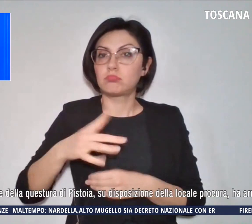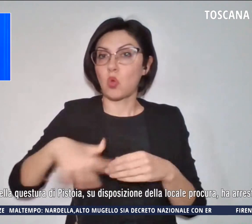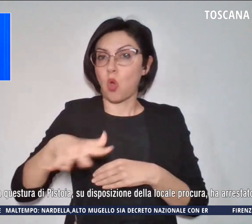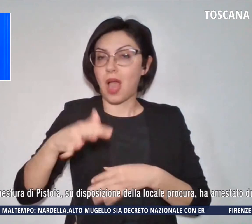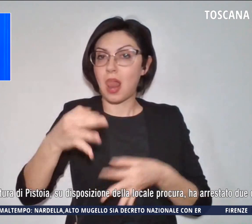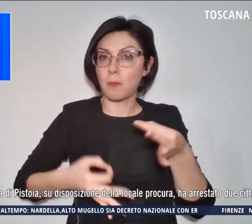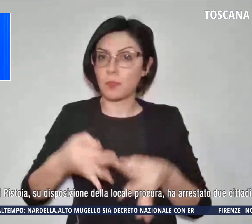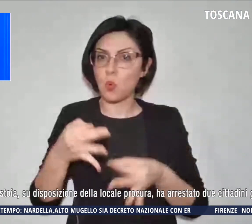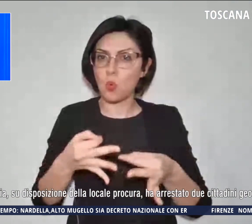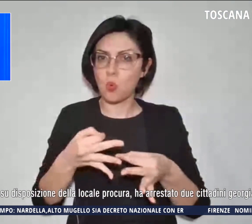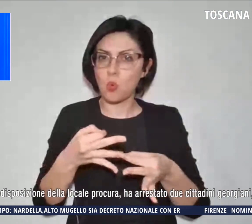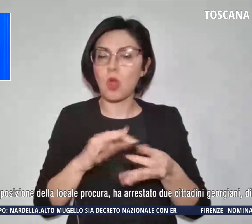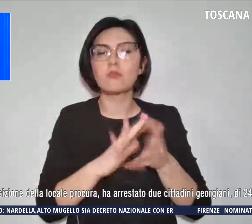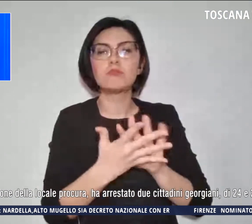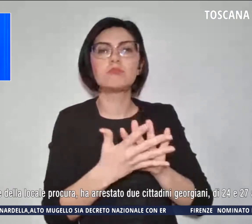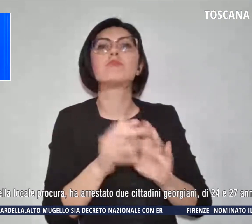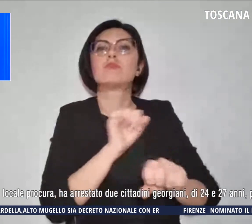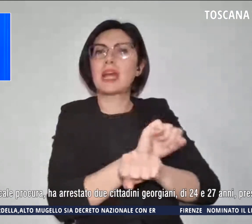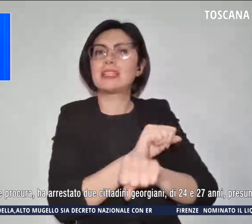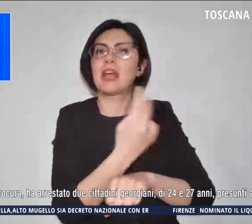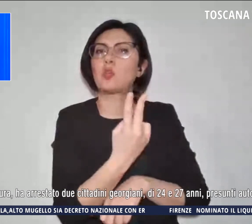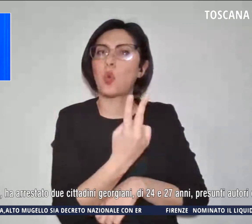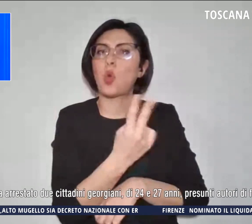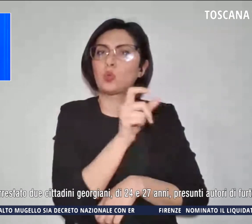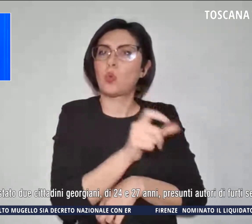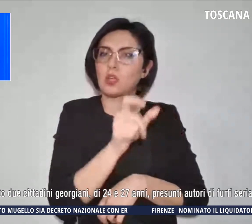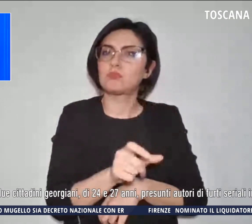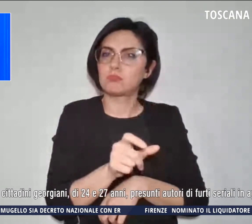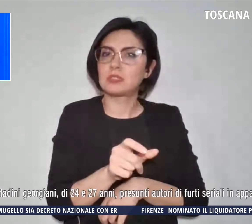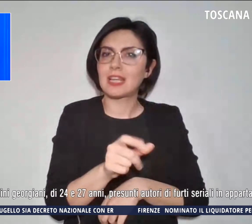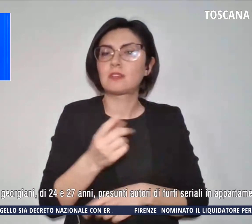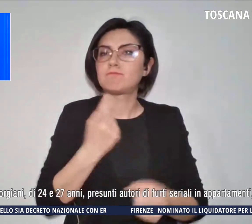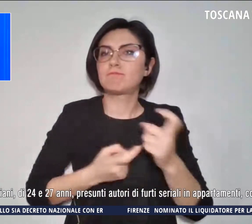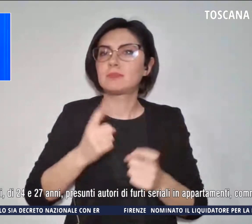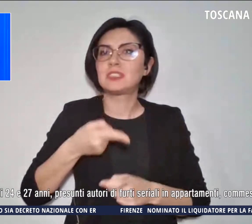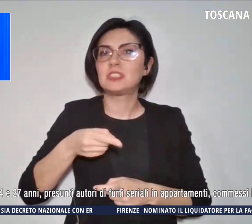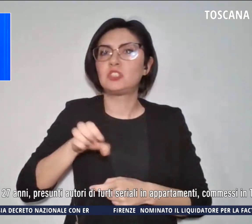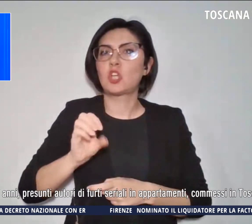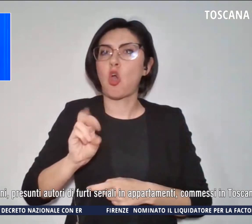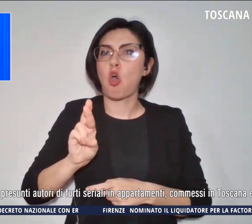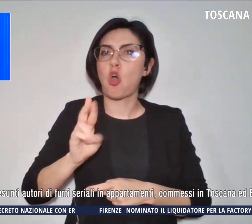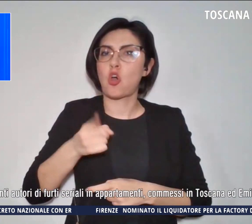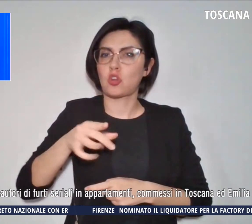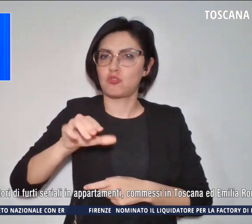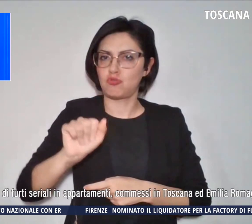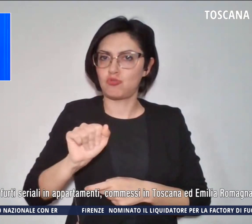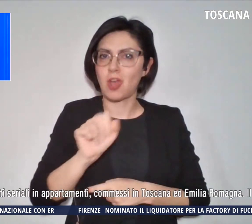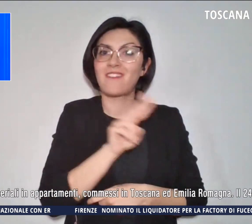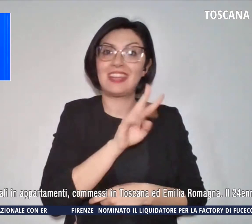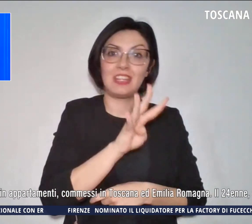arrestato due cittadini georgiani di 24 e 27 anni,